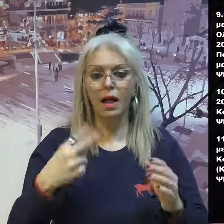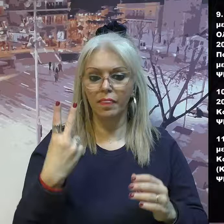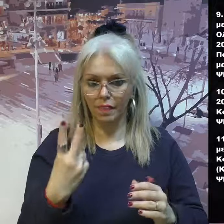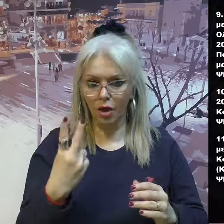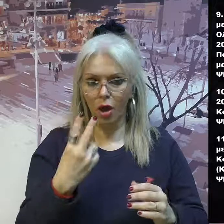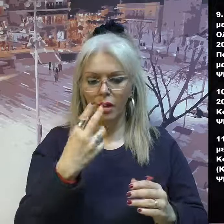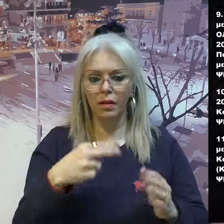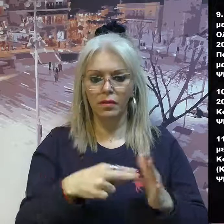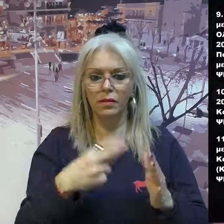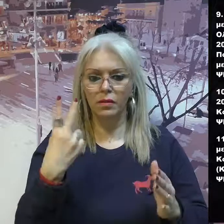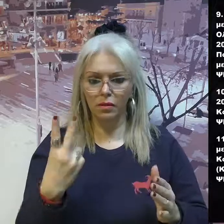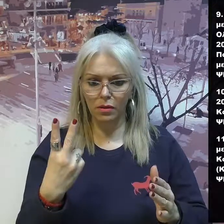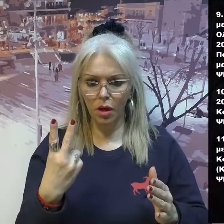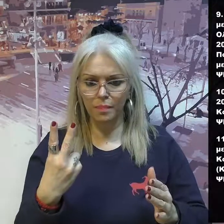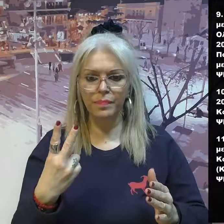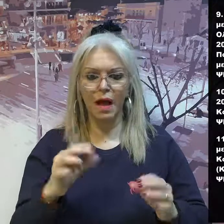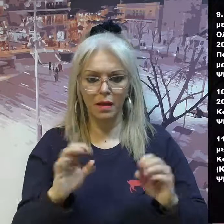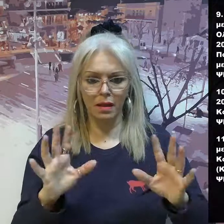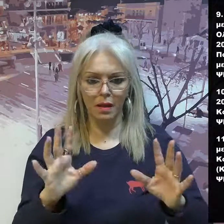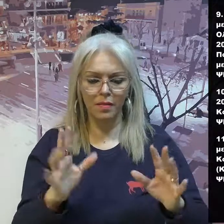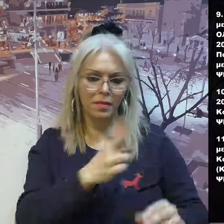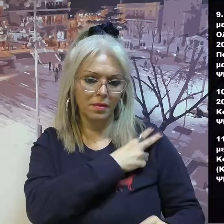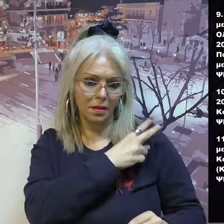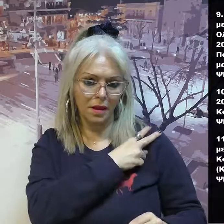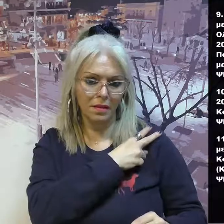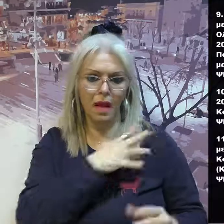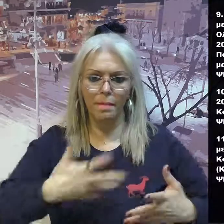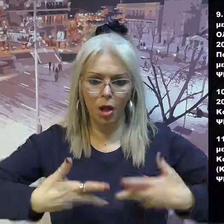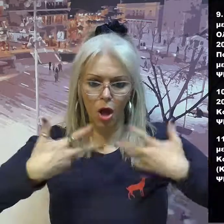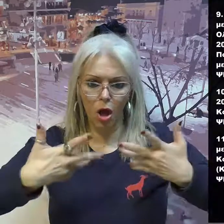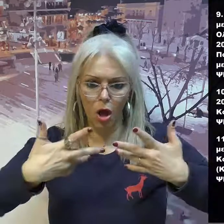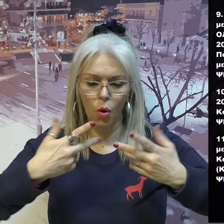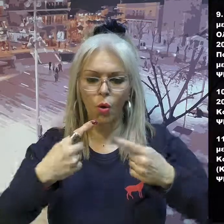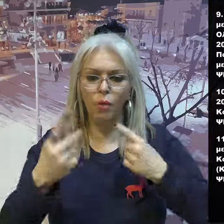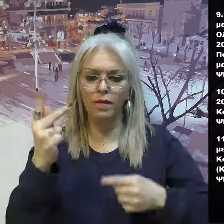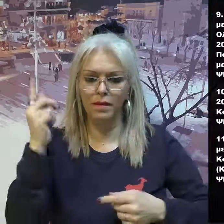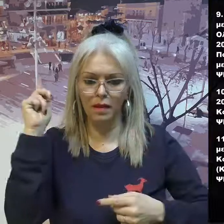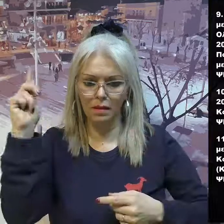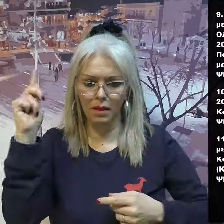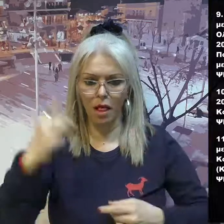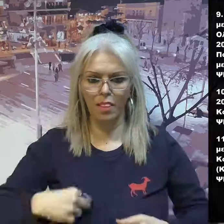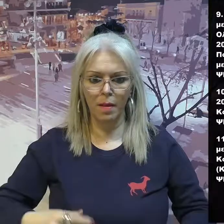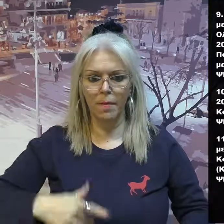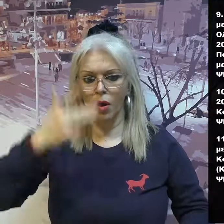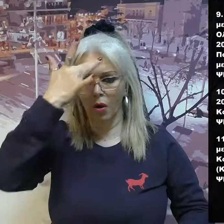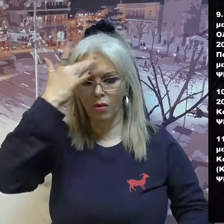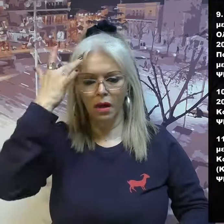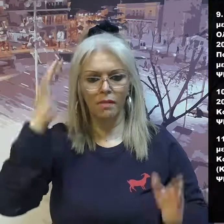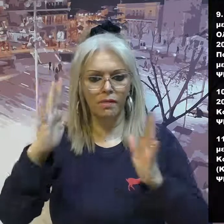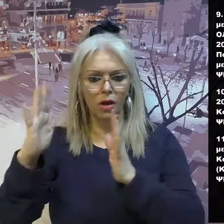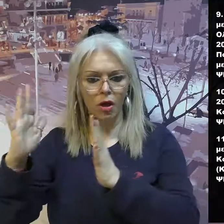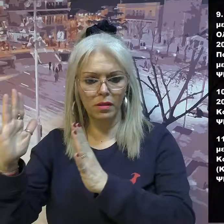πρώτη αναμόρφωση. Ψηφίστηκε ομόφωνα. 10. Κατανομή ποσού 299.410